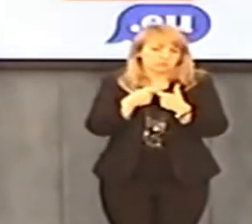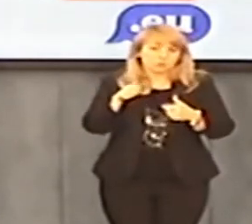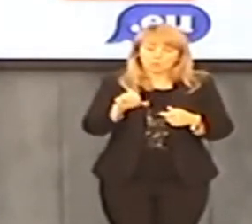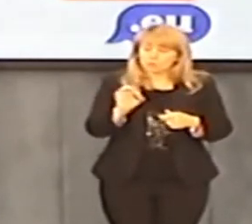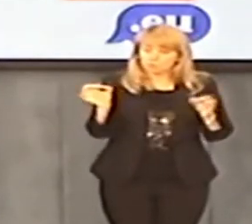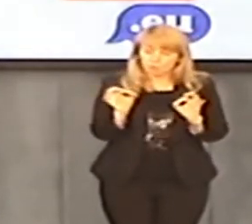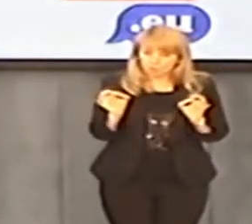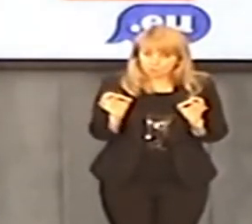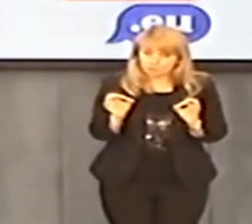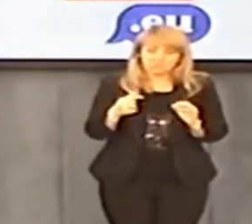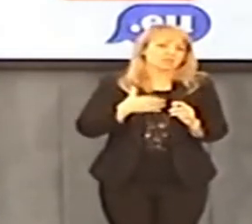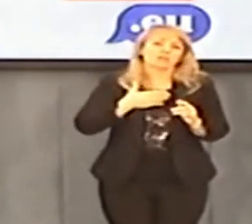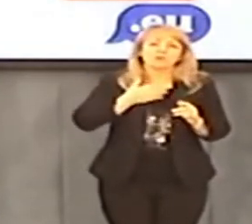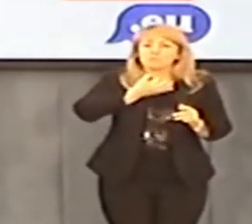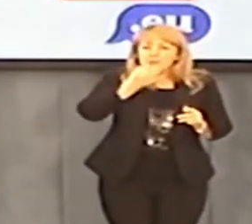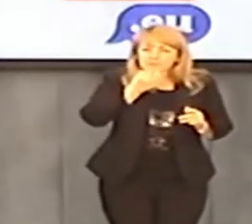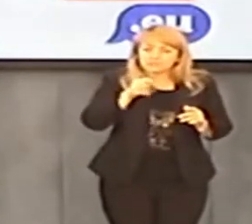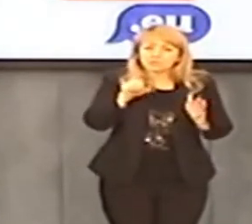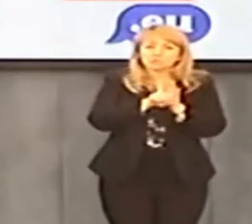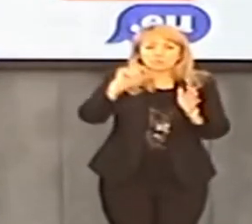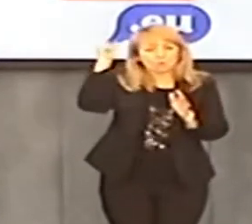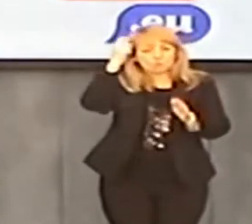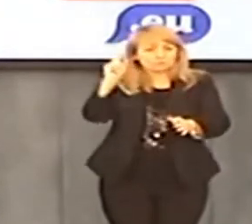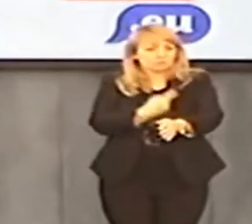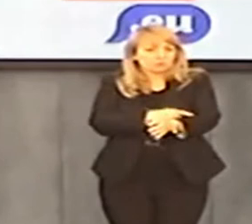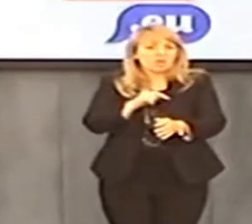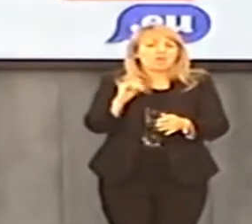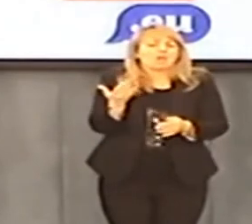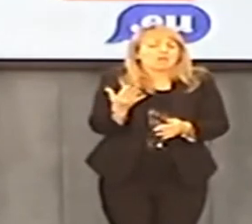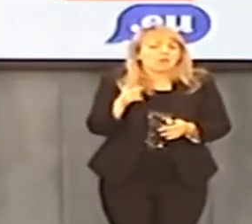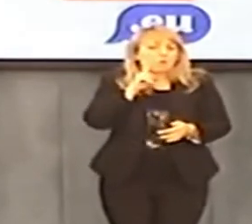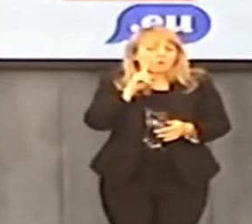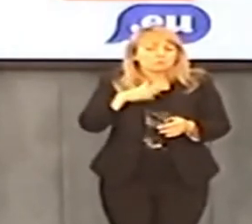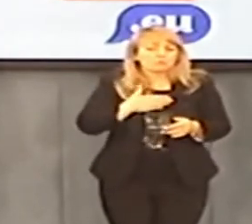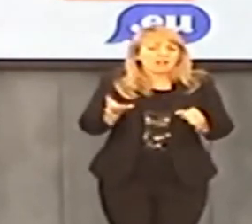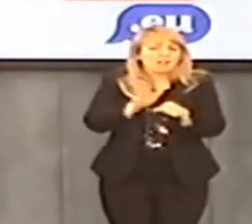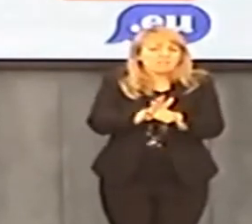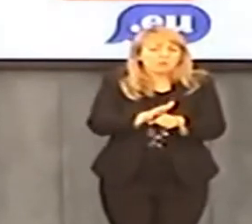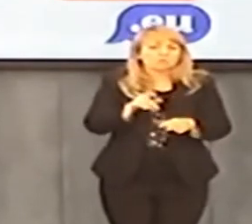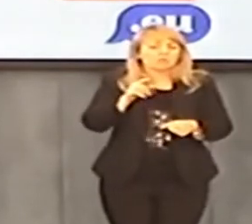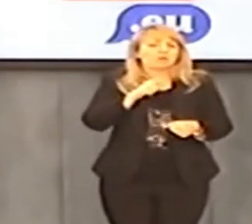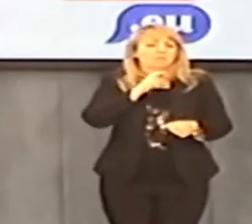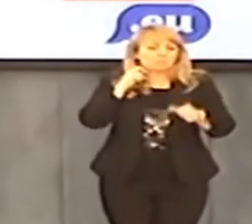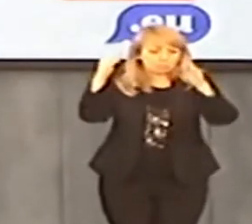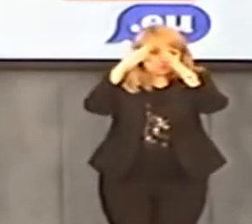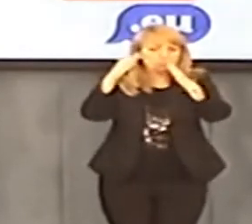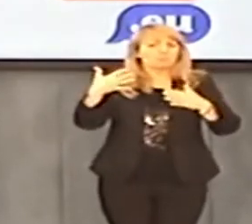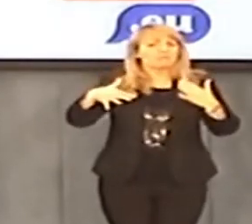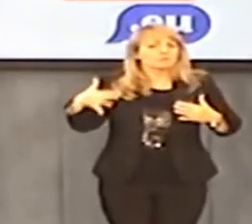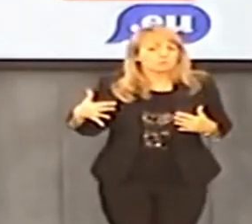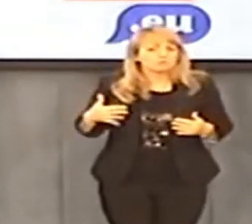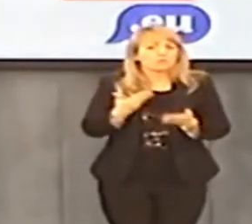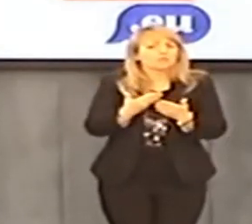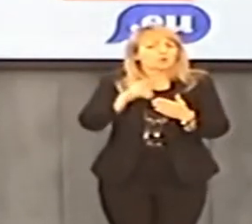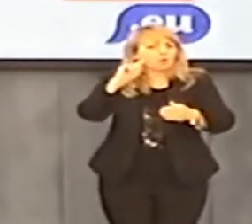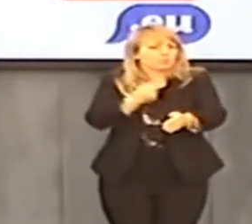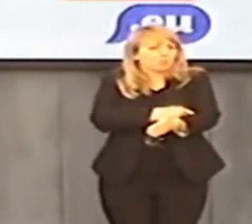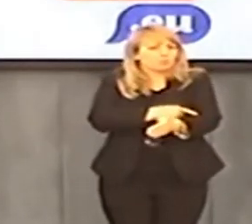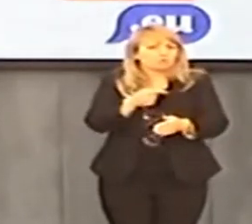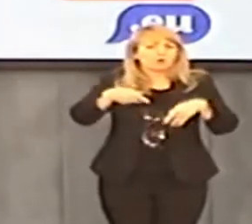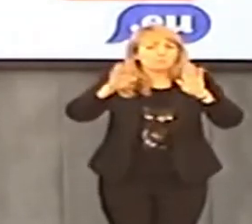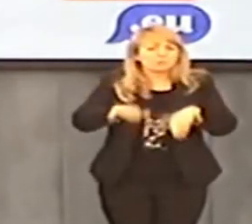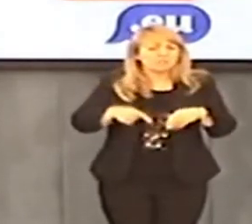niepełnoletnimi. To jest bulwersujące. Jest pytanie do Pana Prokuratora Seremeta. Ilu jeszcze chłopców ma zgwałcić arcybiskup Wesołowski,